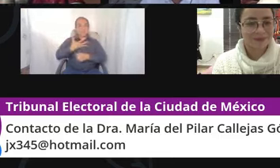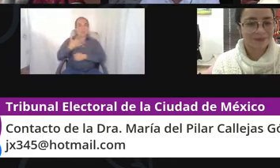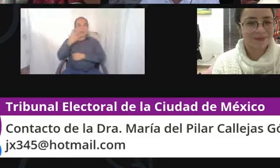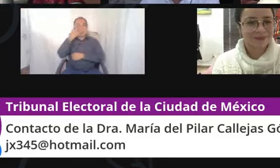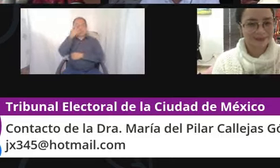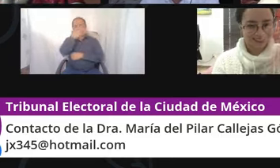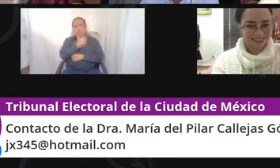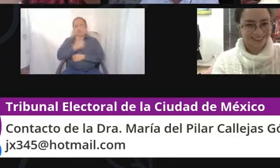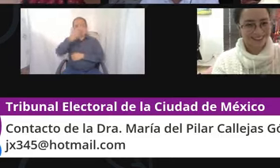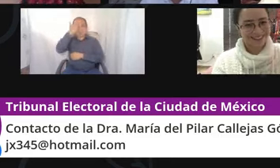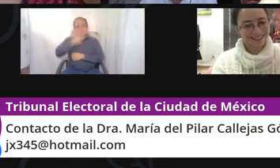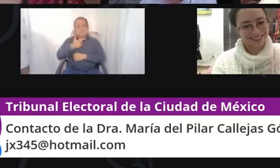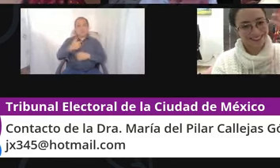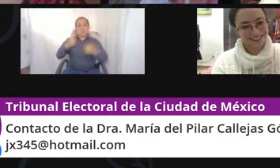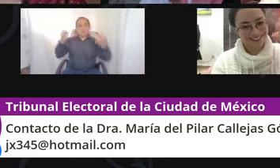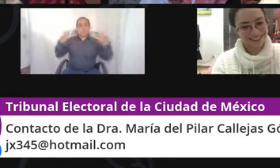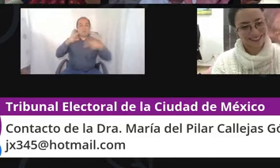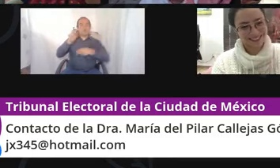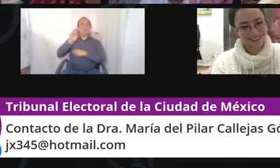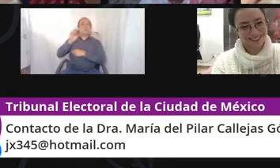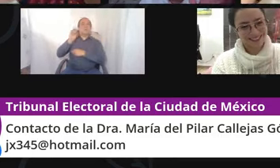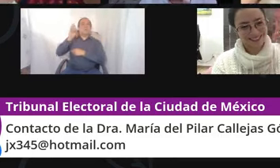nos vemos el próximo miércoles